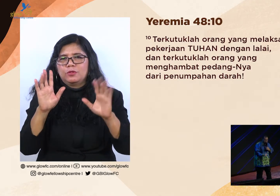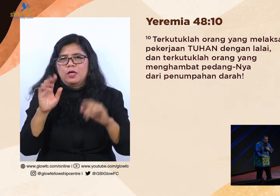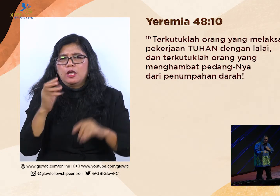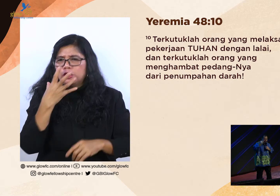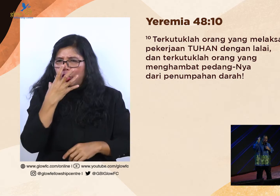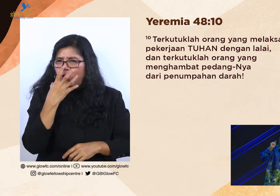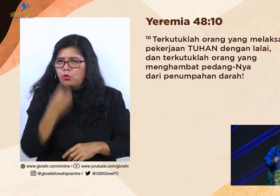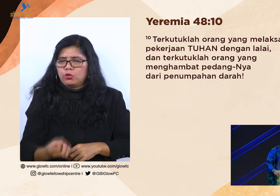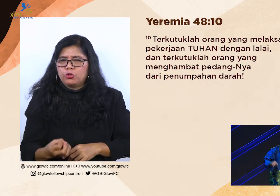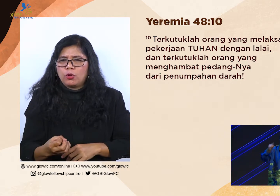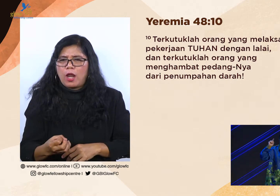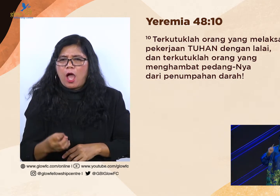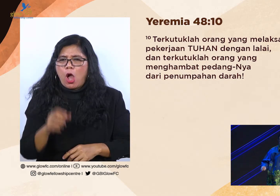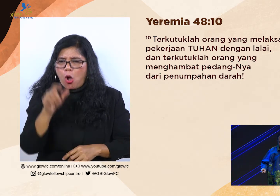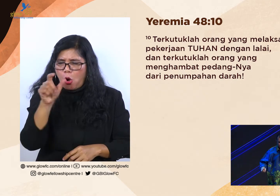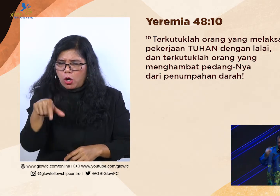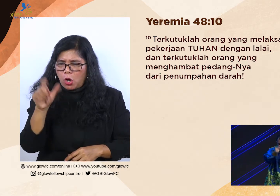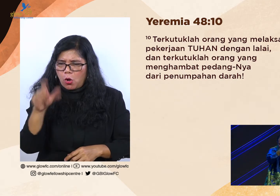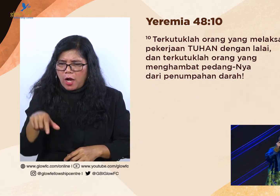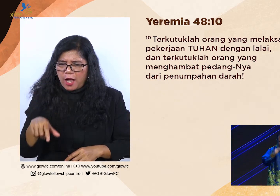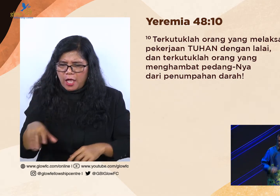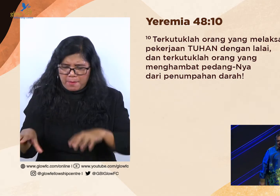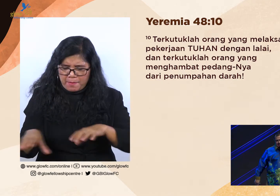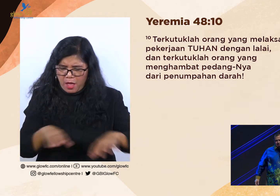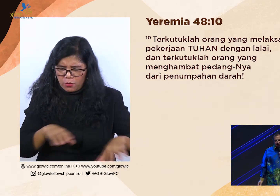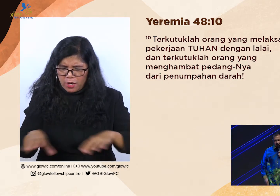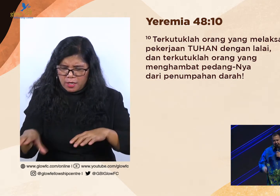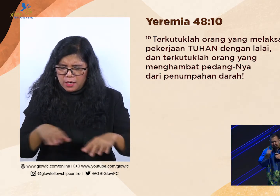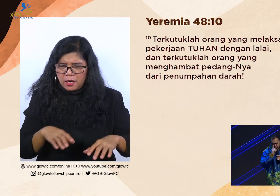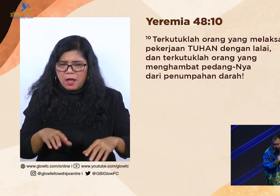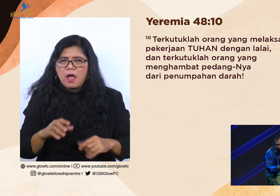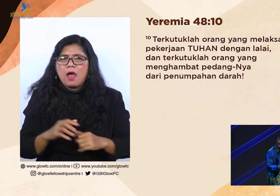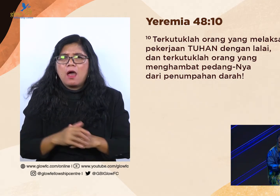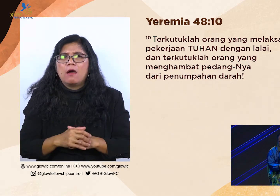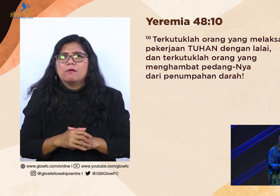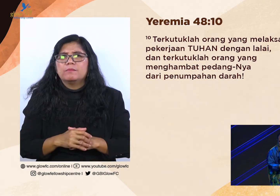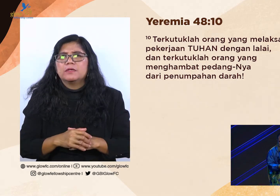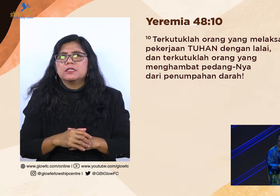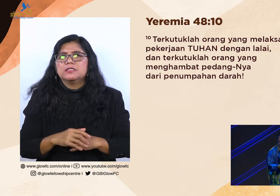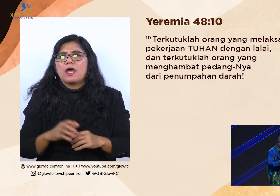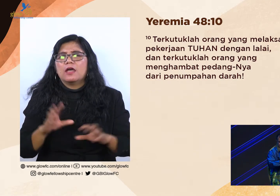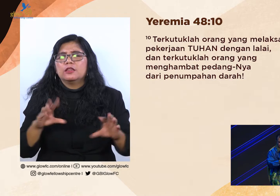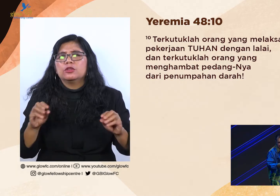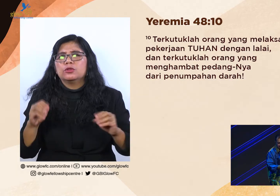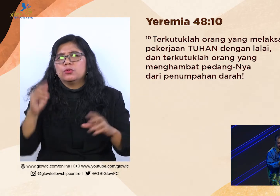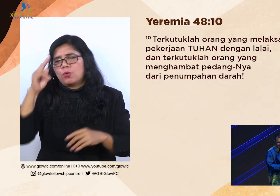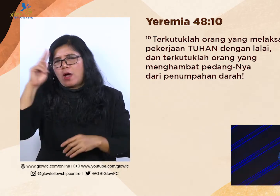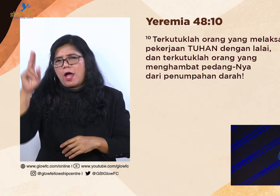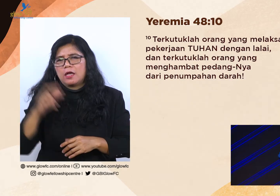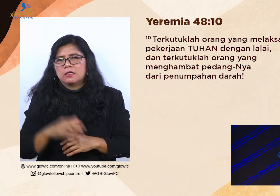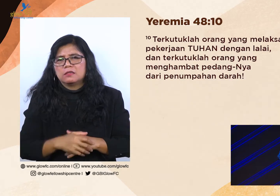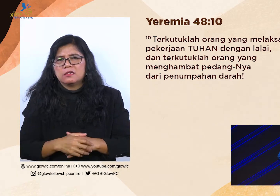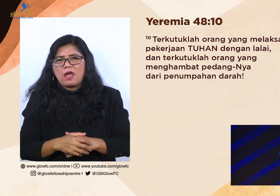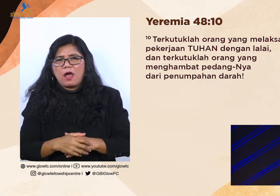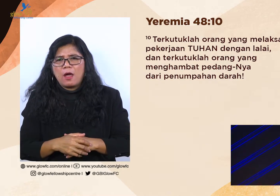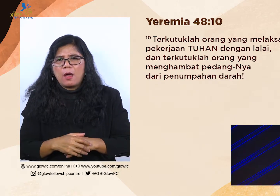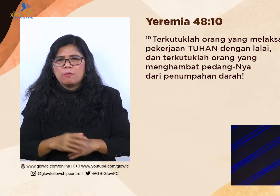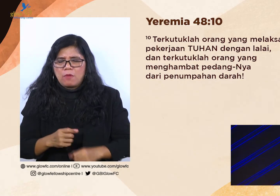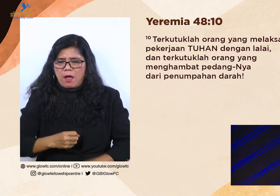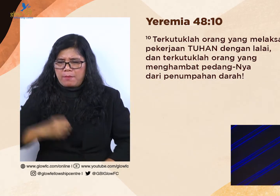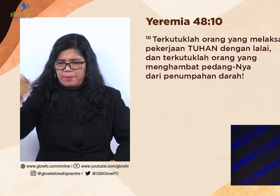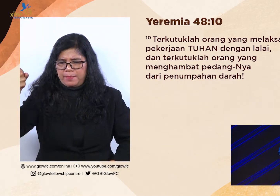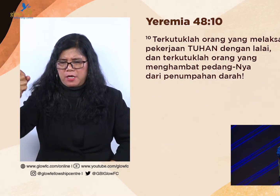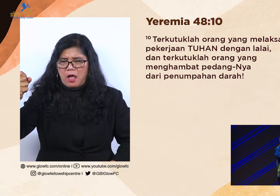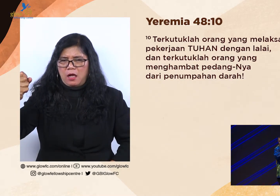Terkutuklah orang yang melaksanakan pekerjaan Tuhan dengan alai. Dan terkutuklah orang yang menghambat pedangnya dari penumpahan darah.